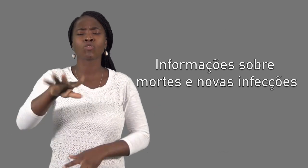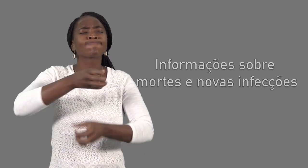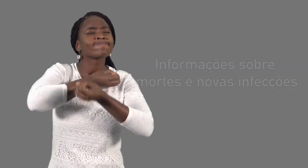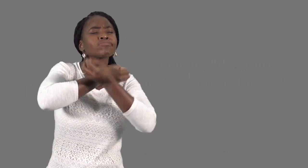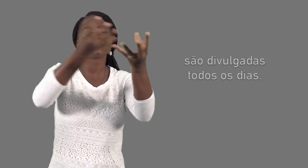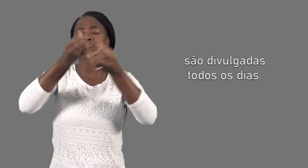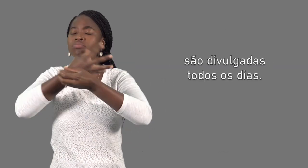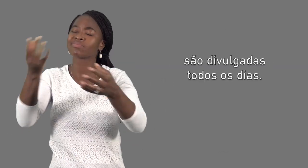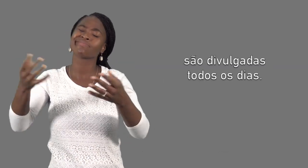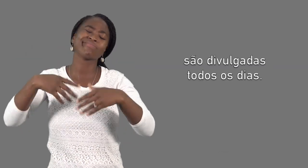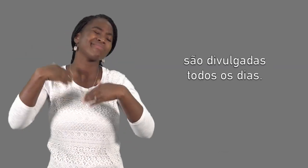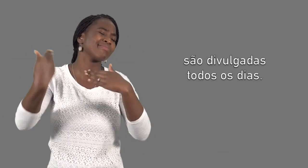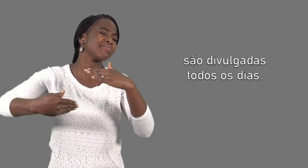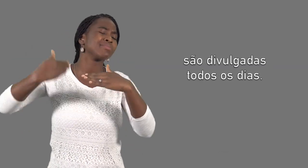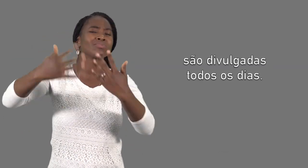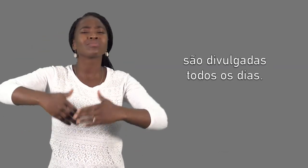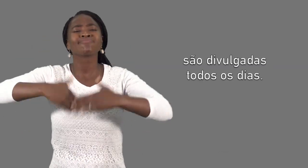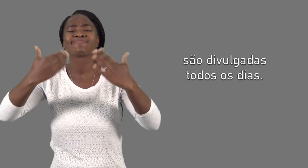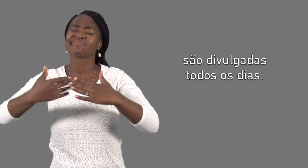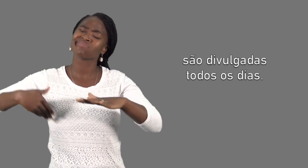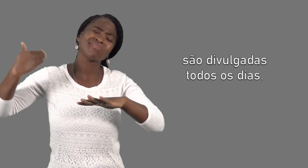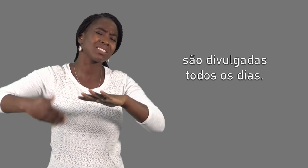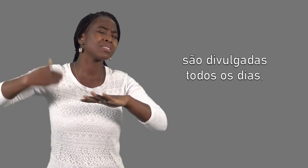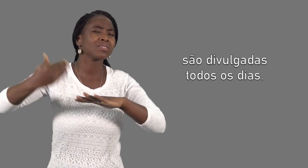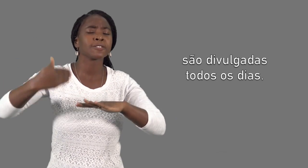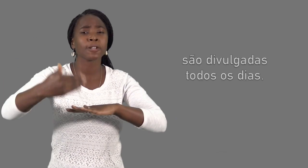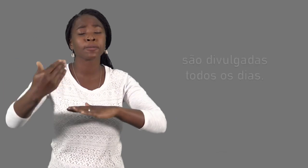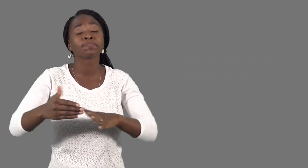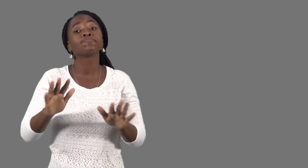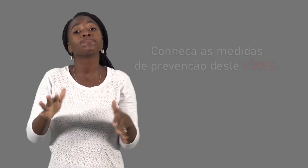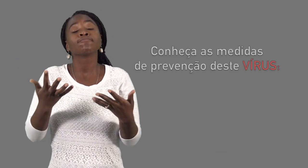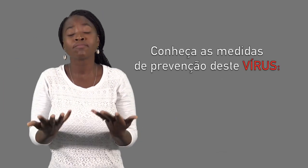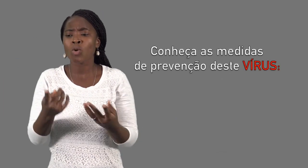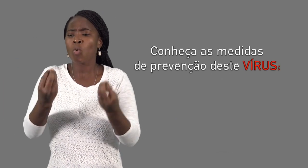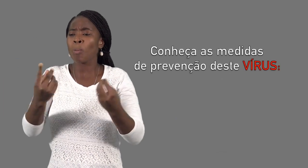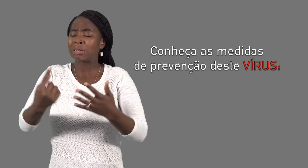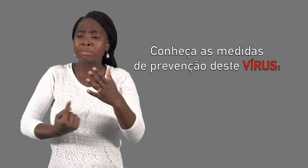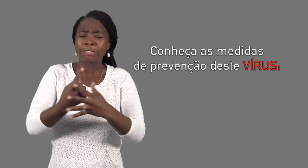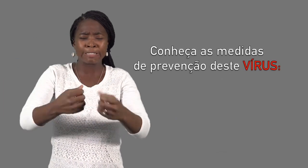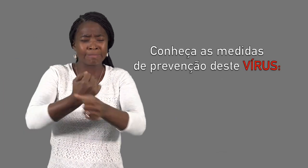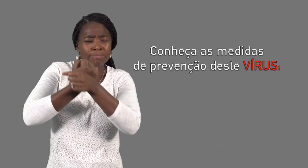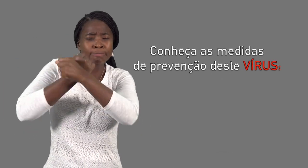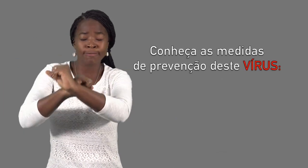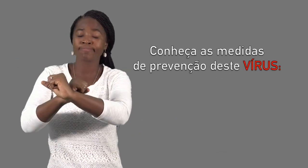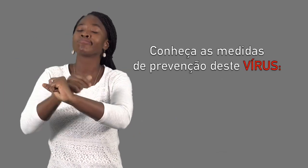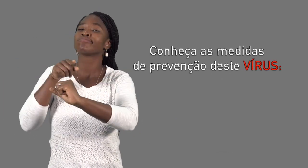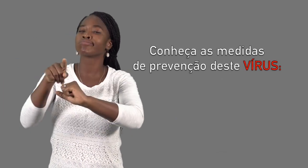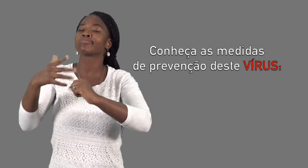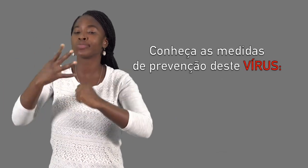que sempre, diariamente recebemos. Como prevenir deste vírus?